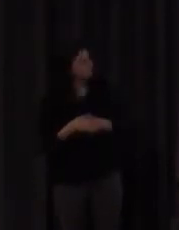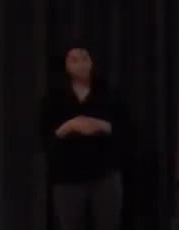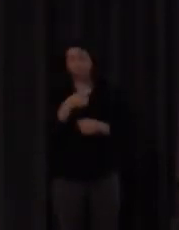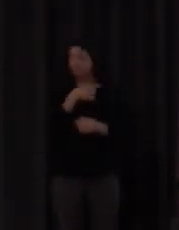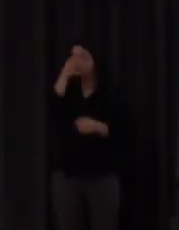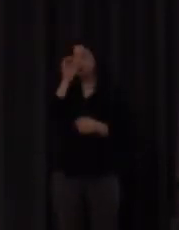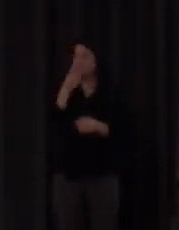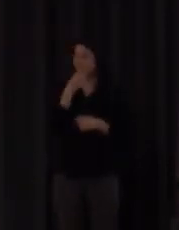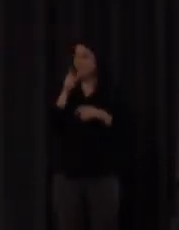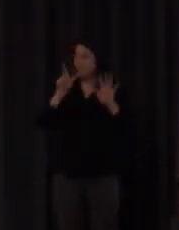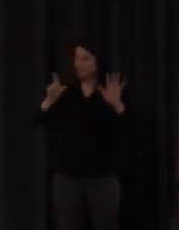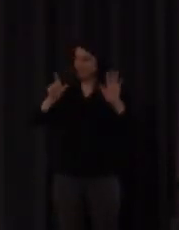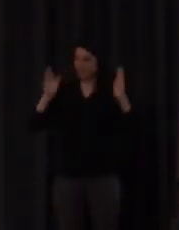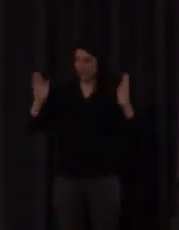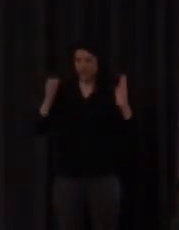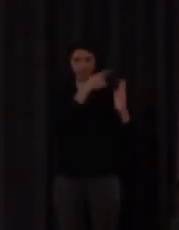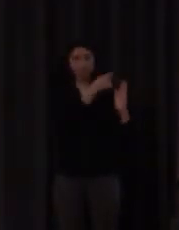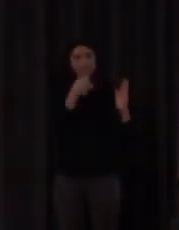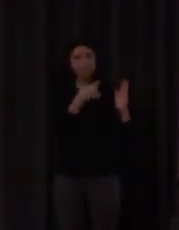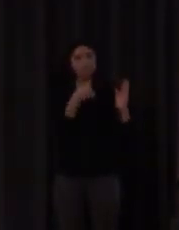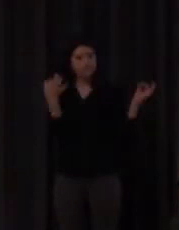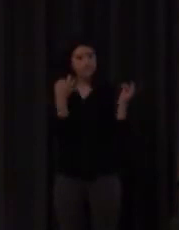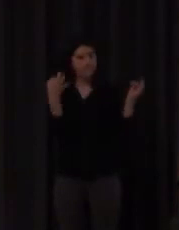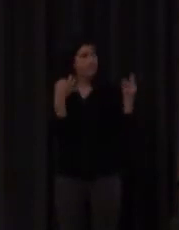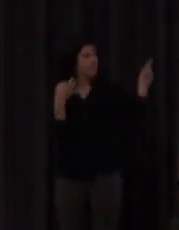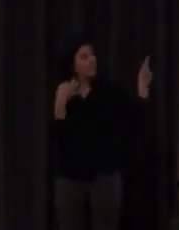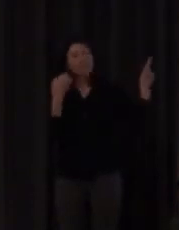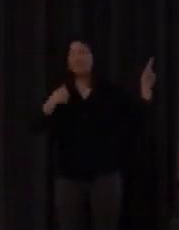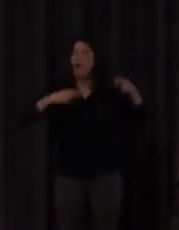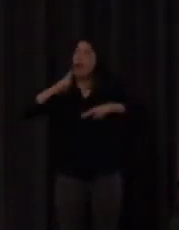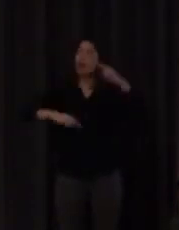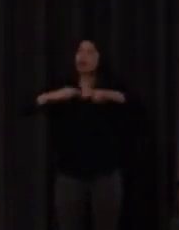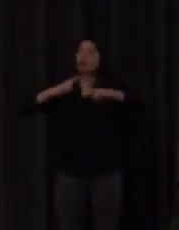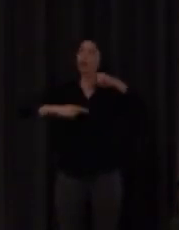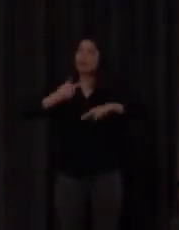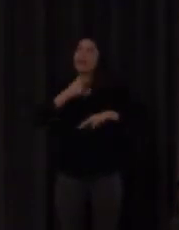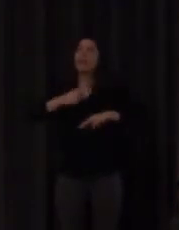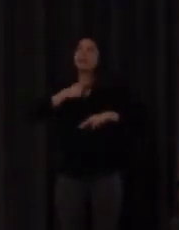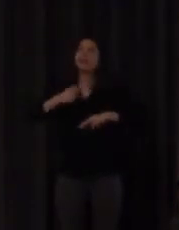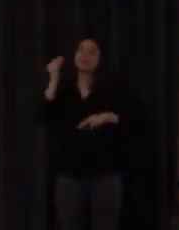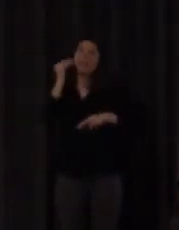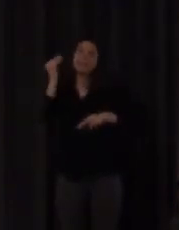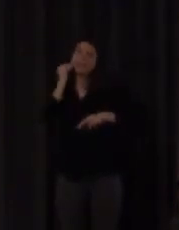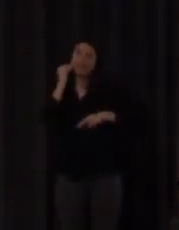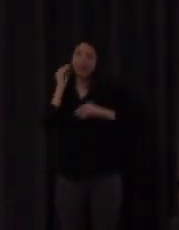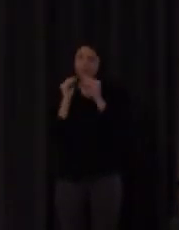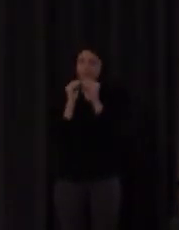XVII lo que él decía era que había construido unas laringes artificiales ¿de acuerdo?